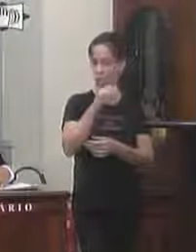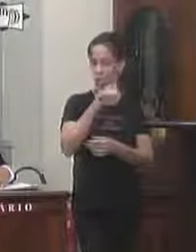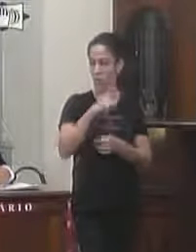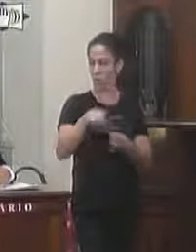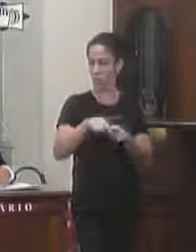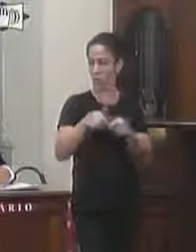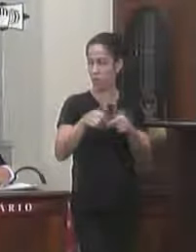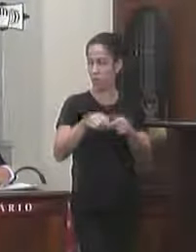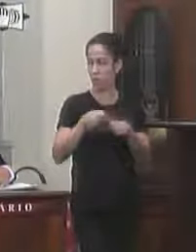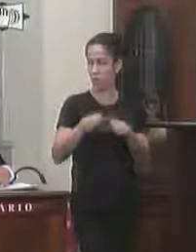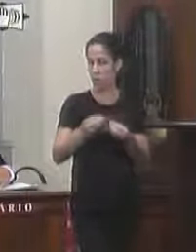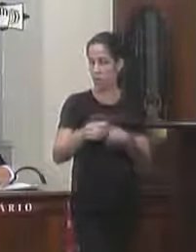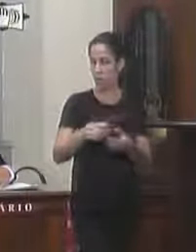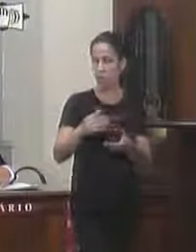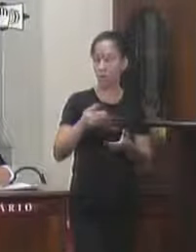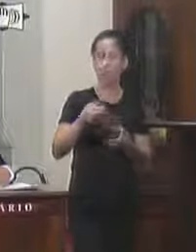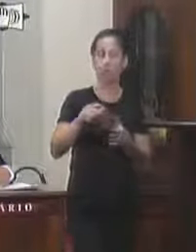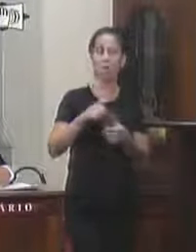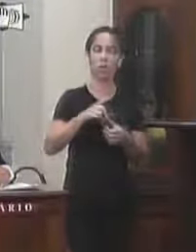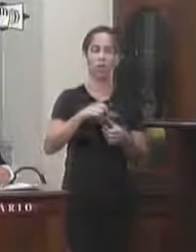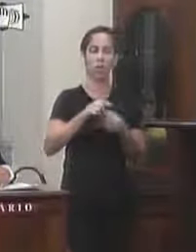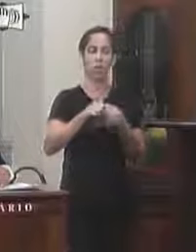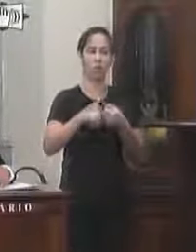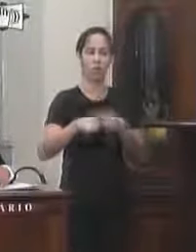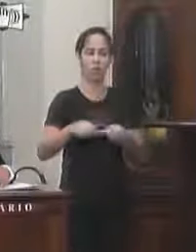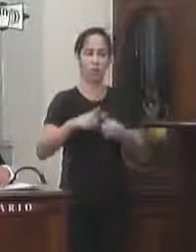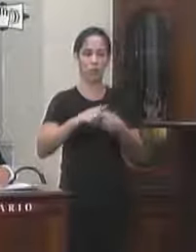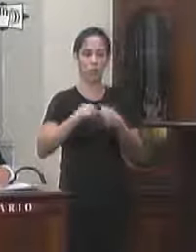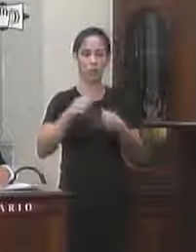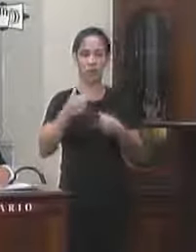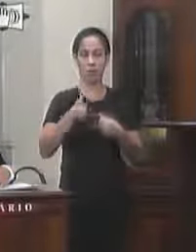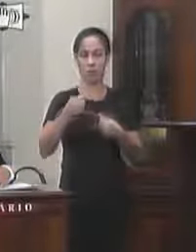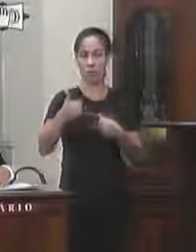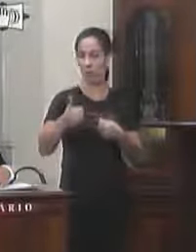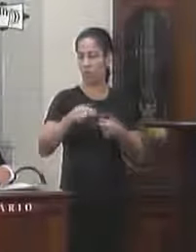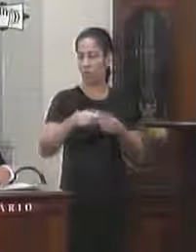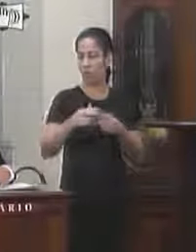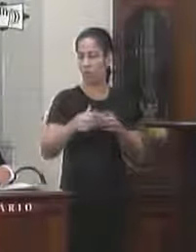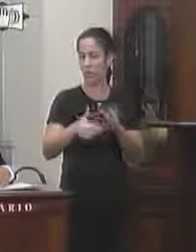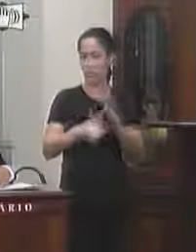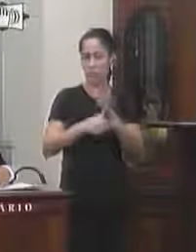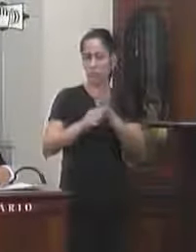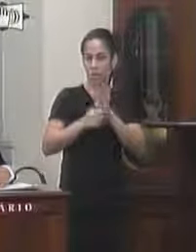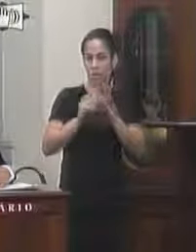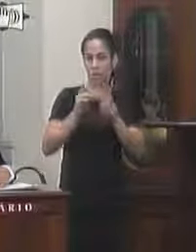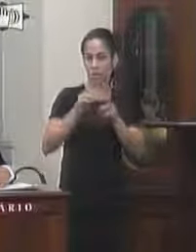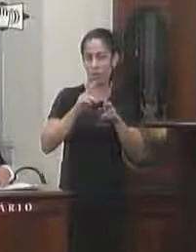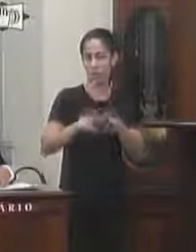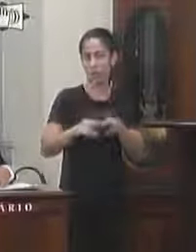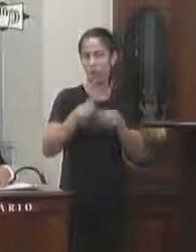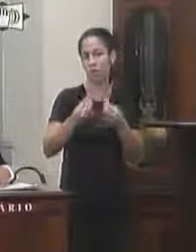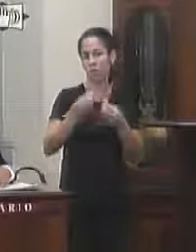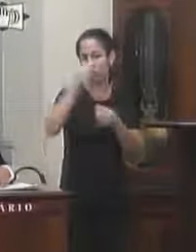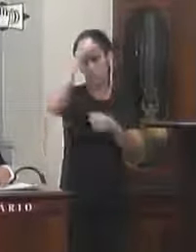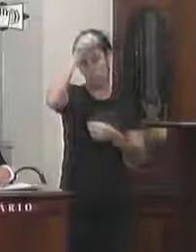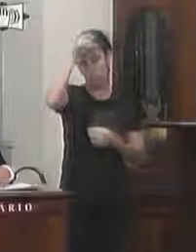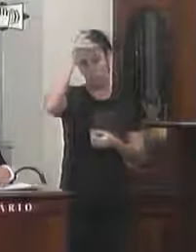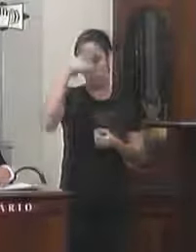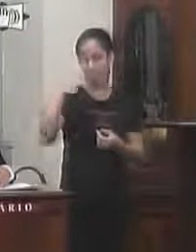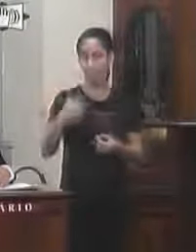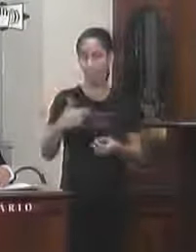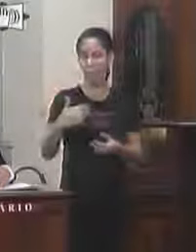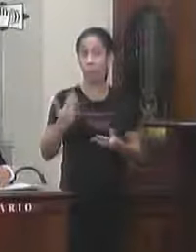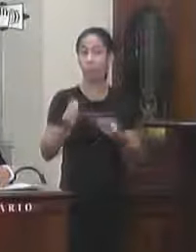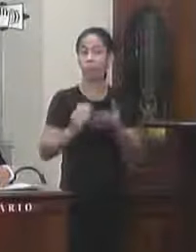taxativamente previstas no artigo 61 da Constituição que trata da reserva de iniciativa de lei do chefe do Poder Executivo não se